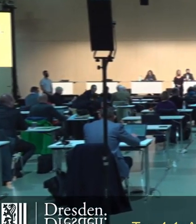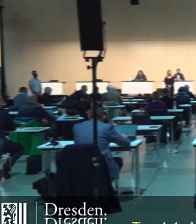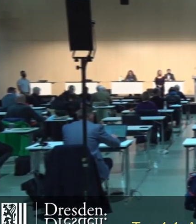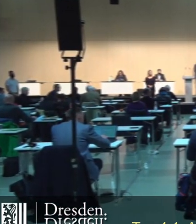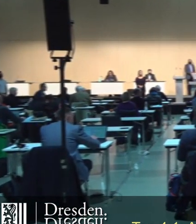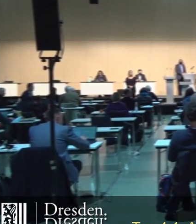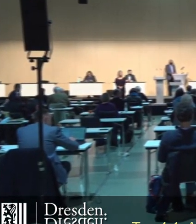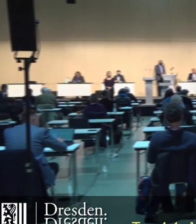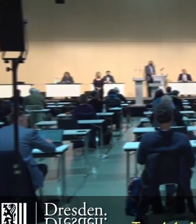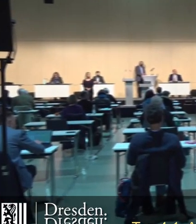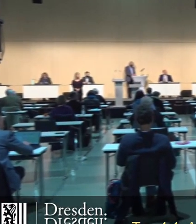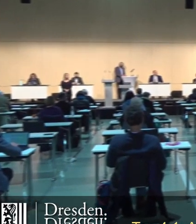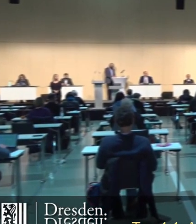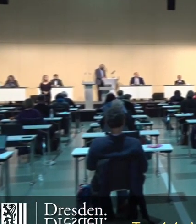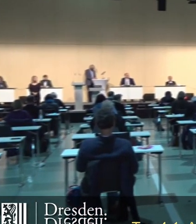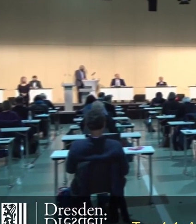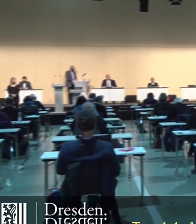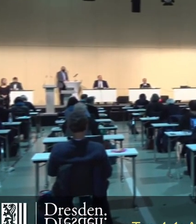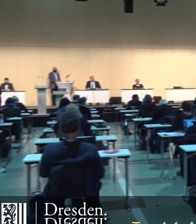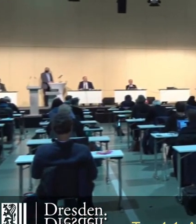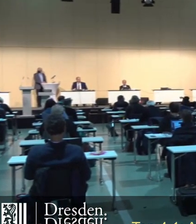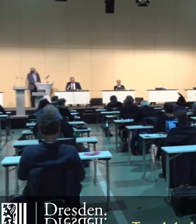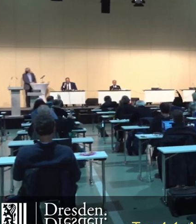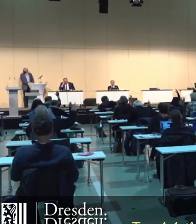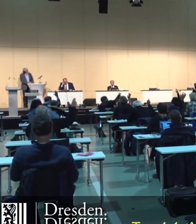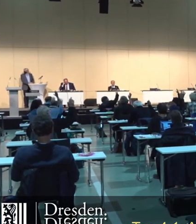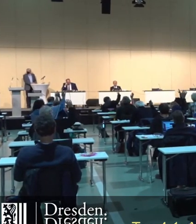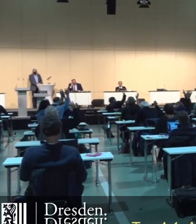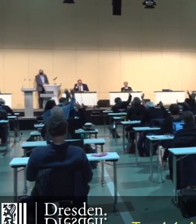Gegenstimmen und Stimmenthaltungen.